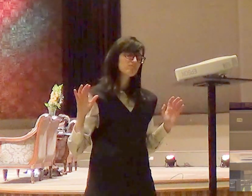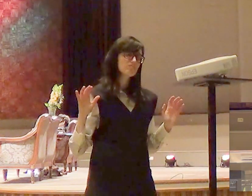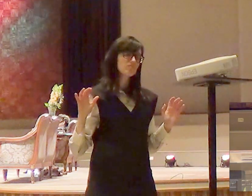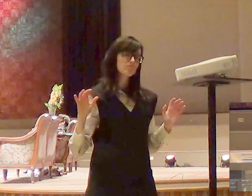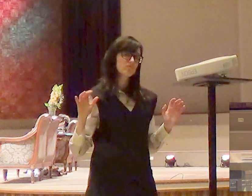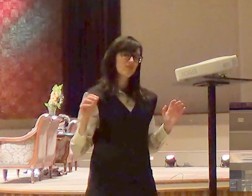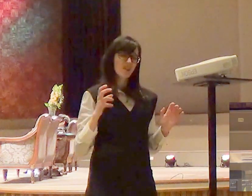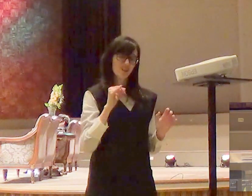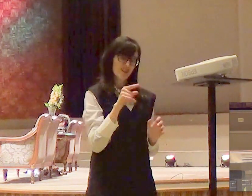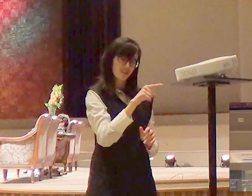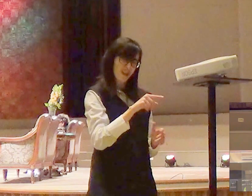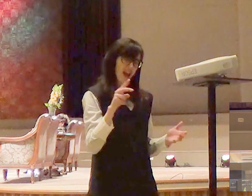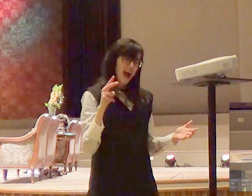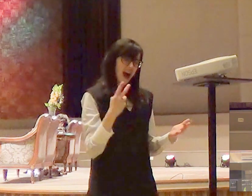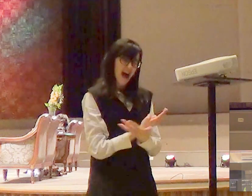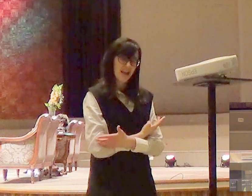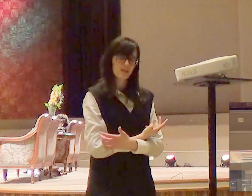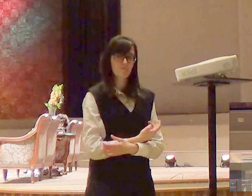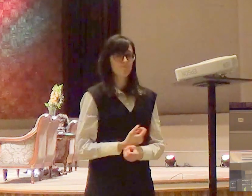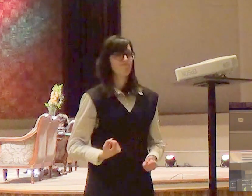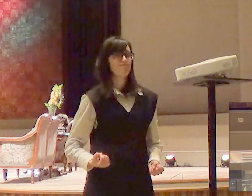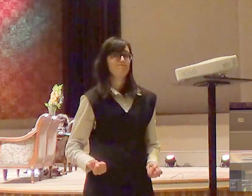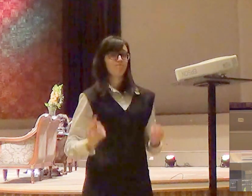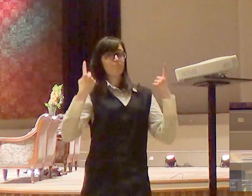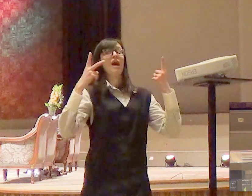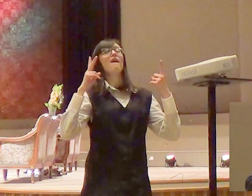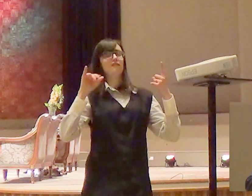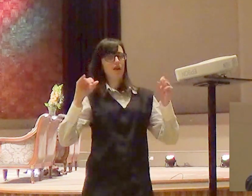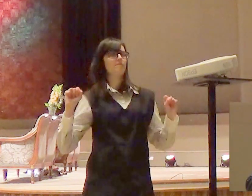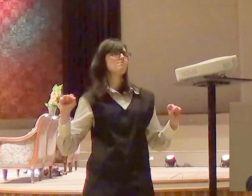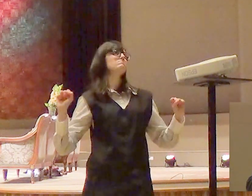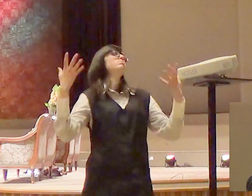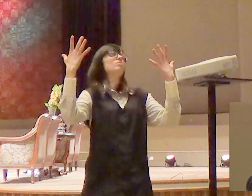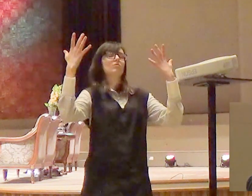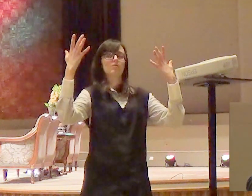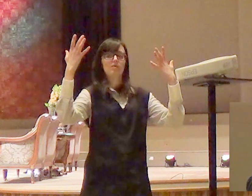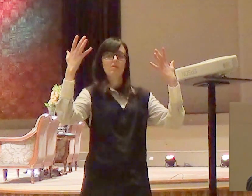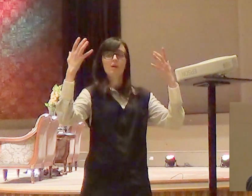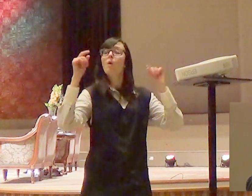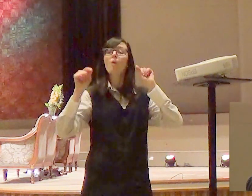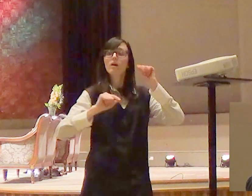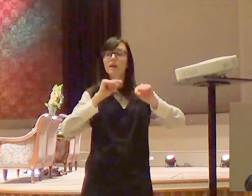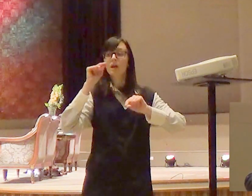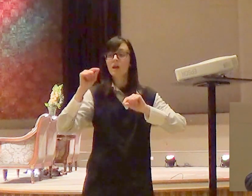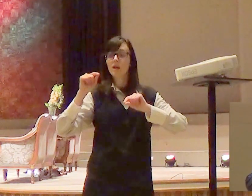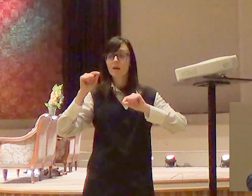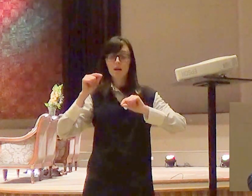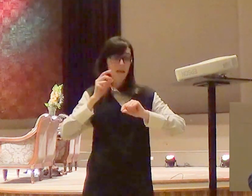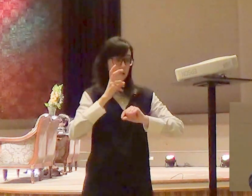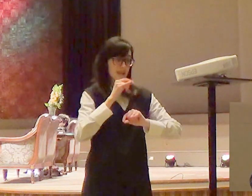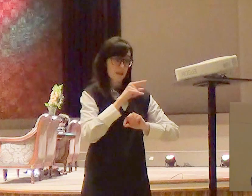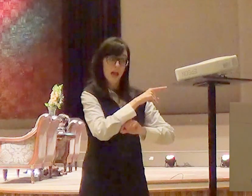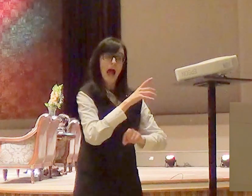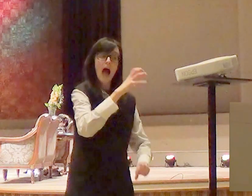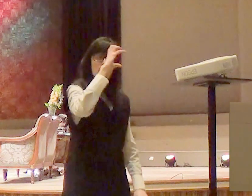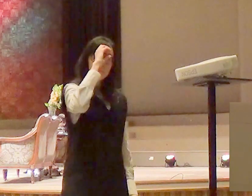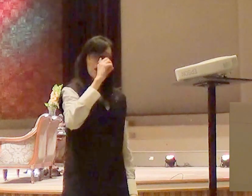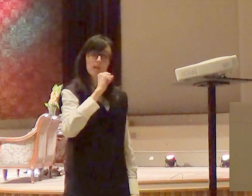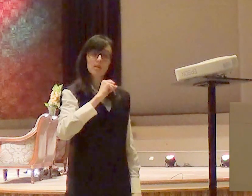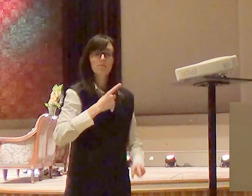extraordinário vai acontecer para que ninguém nunca mais duvide que Deus